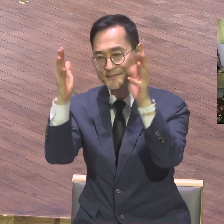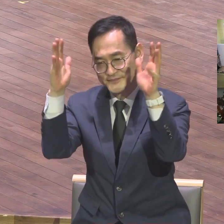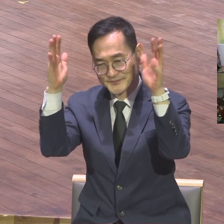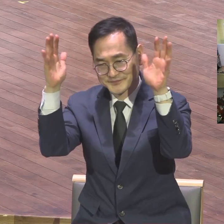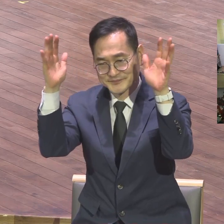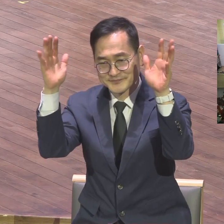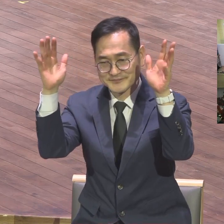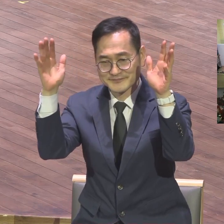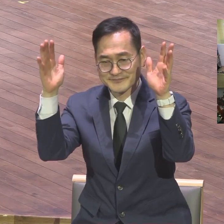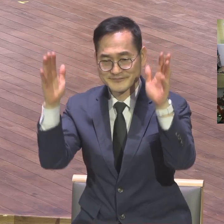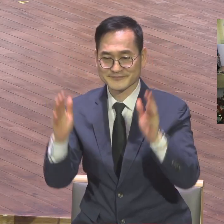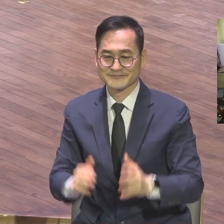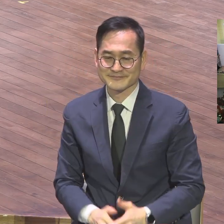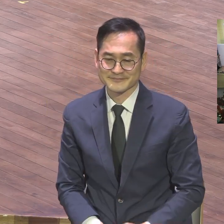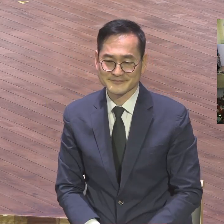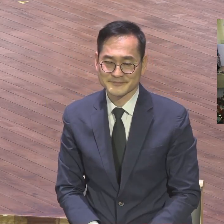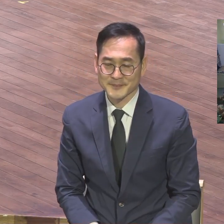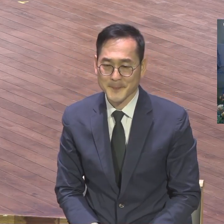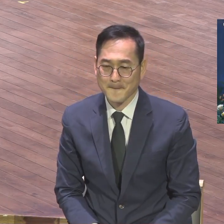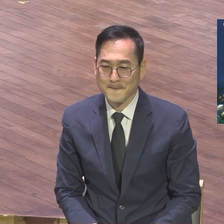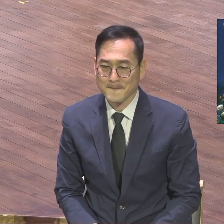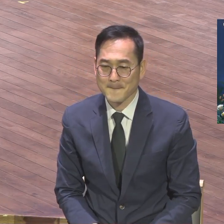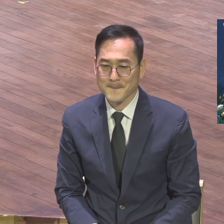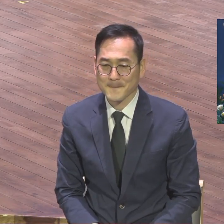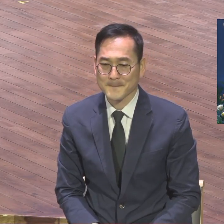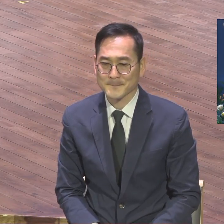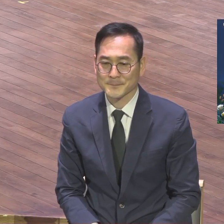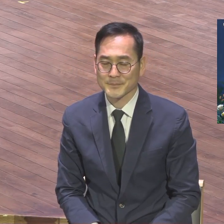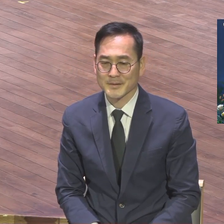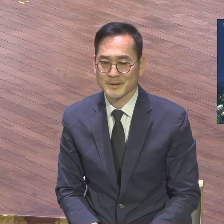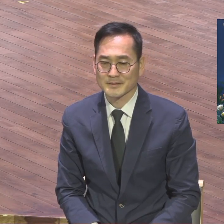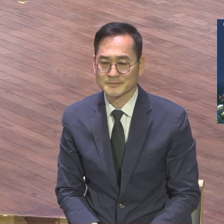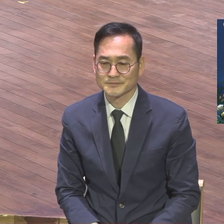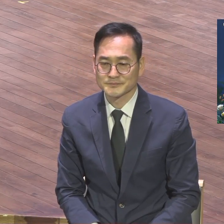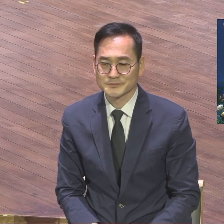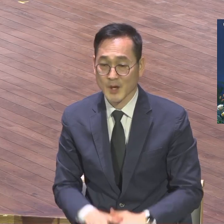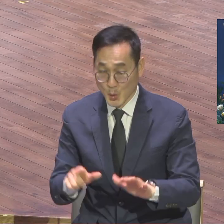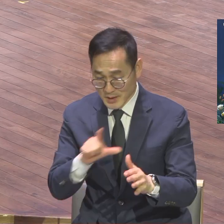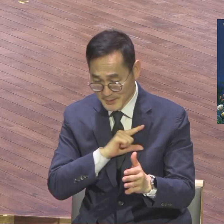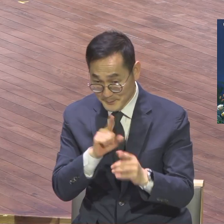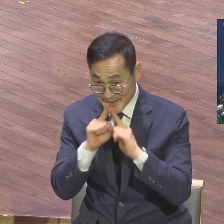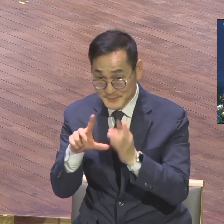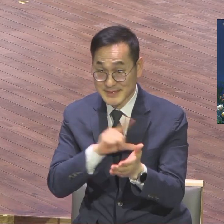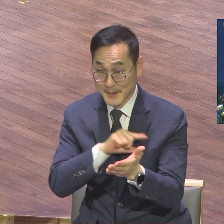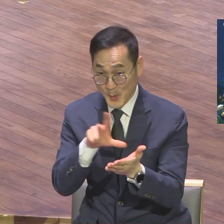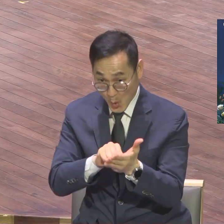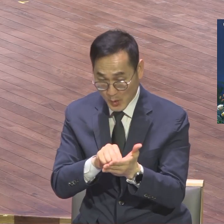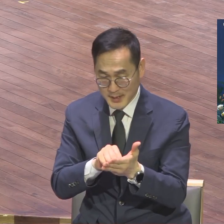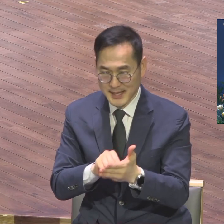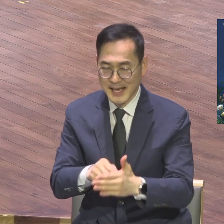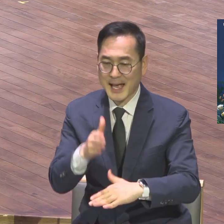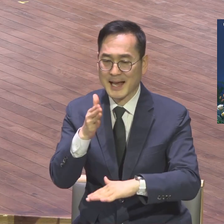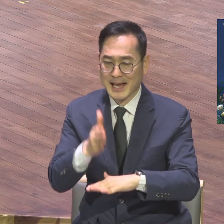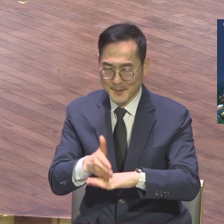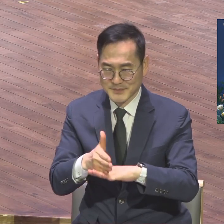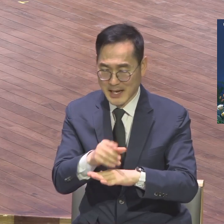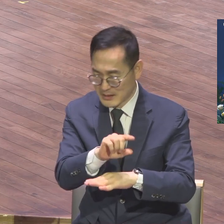오늘 이 송구예배의 말씀 제목이 마땅히 감사해야 할 것 이